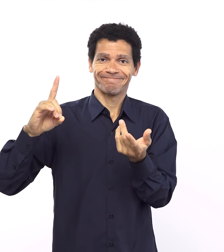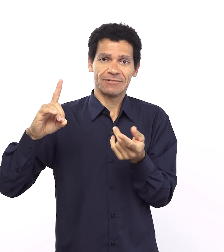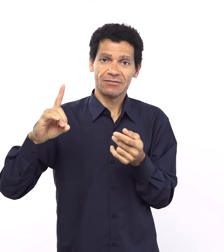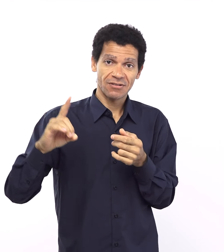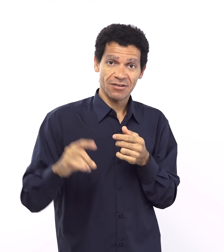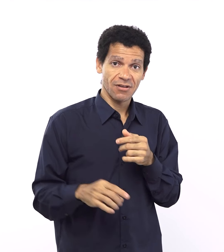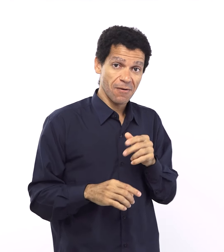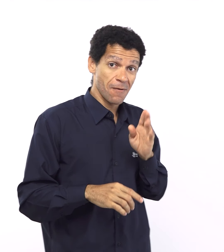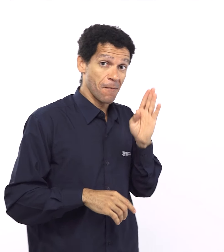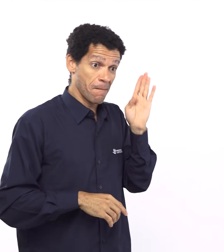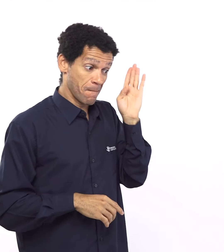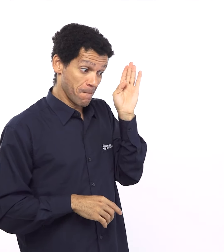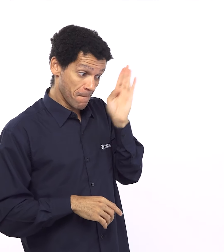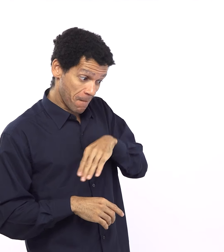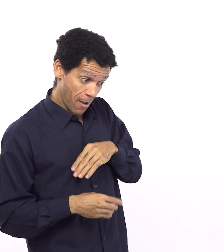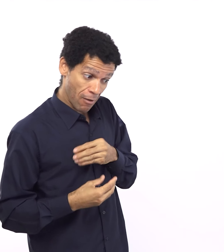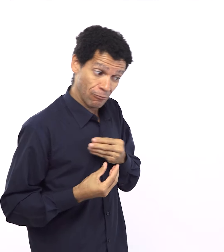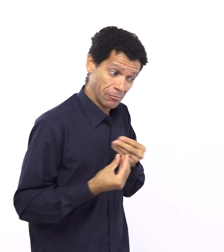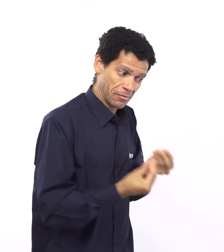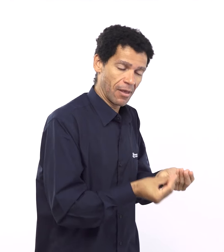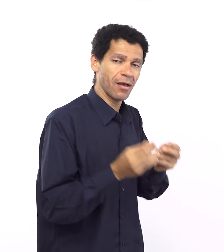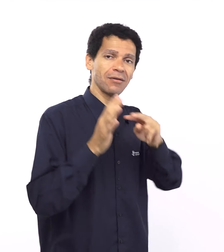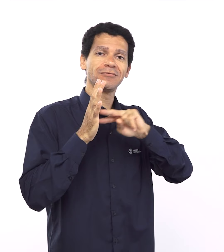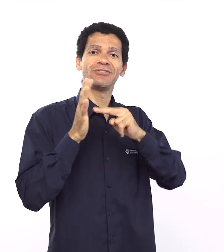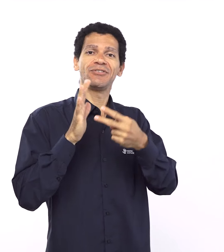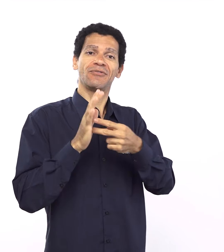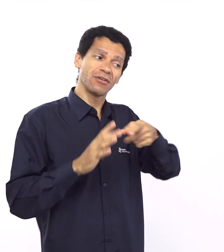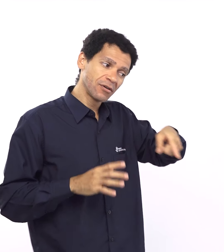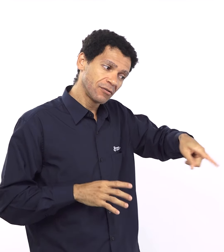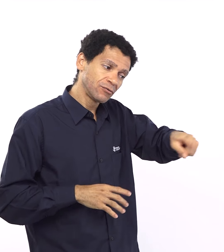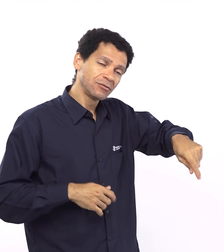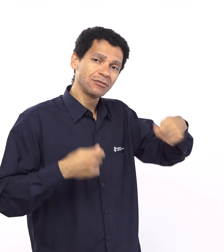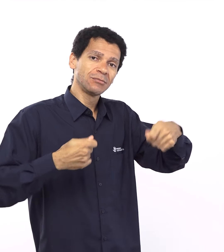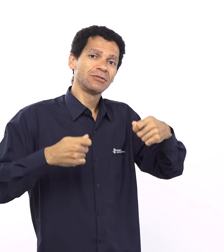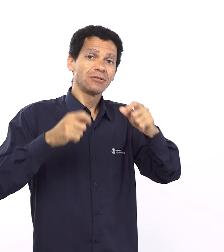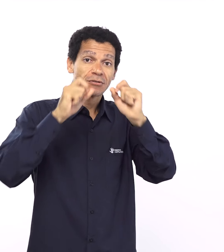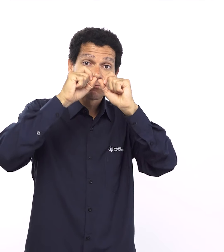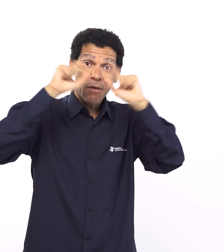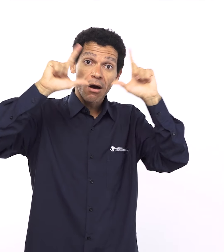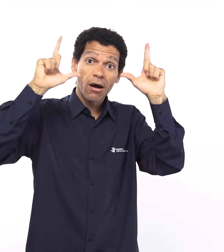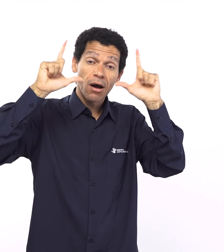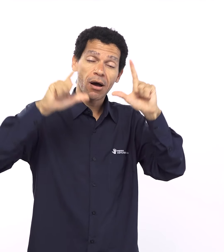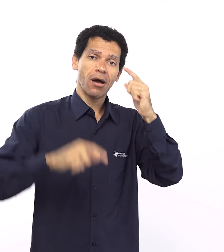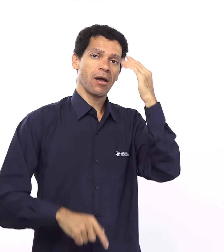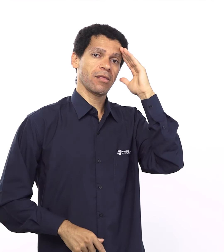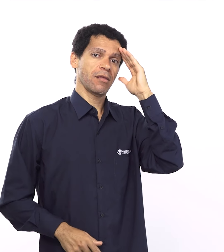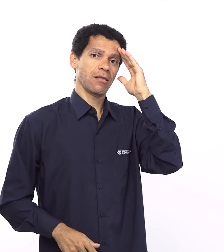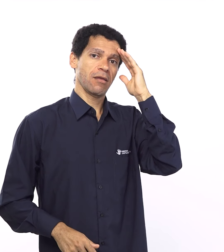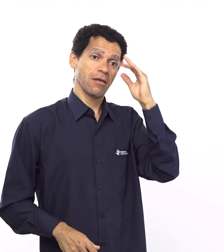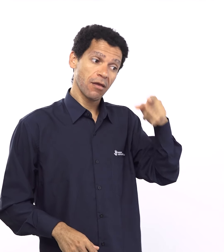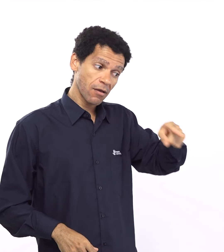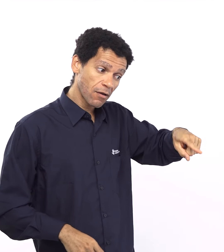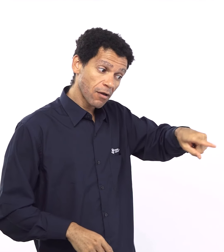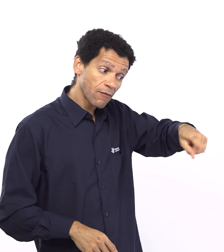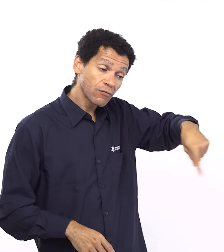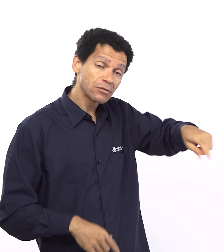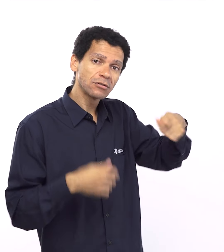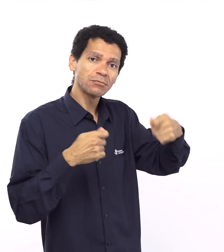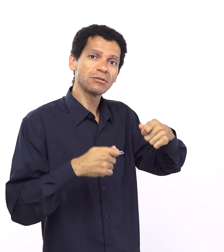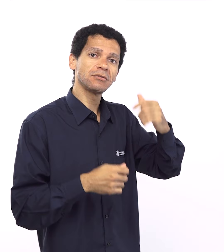eu vou juntar vocês lá no futuro vou trazer vocês de volta eu vou habitar no meio de vocês esse movimento é divino